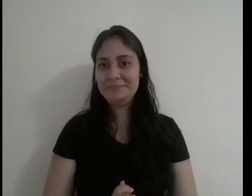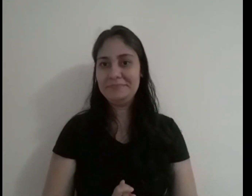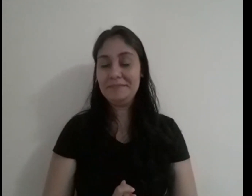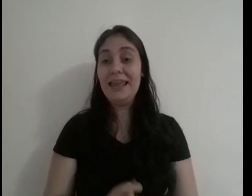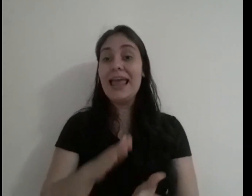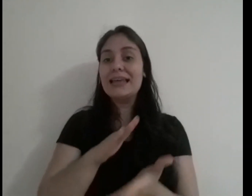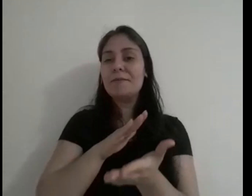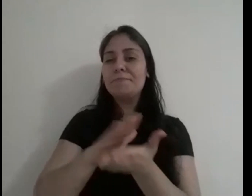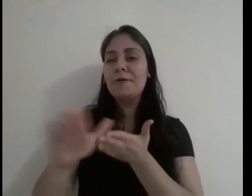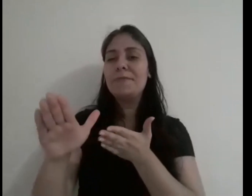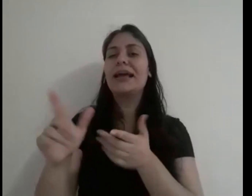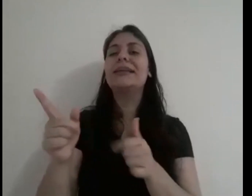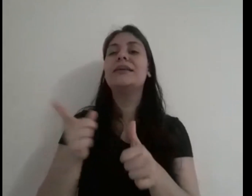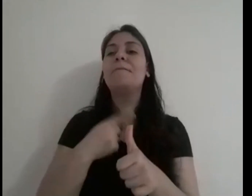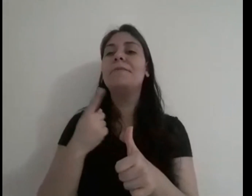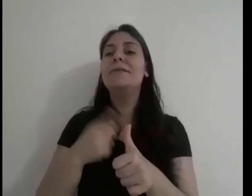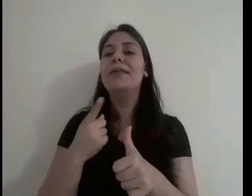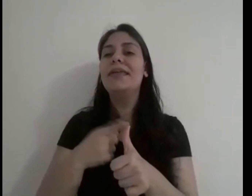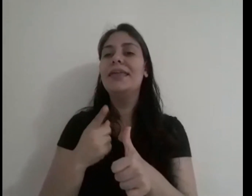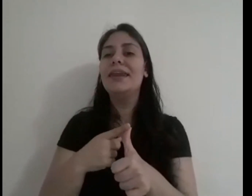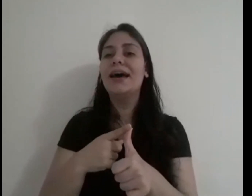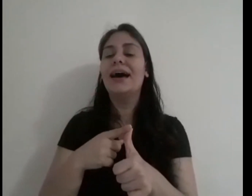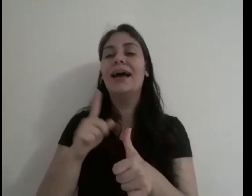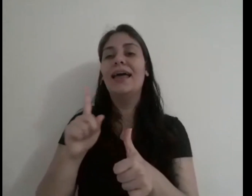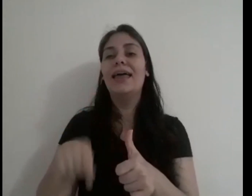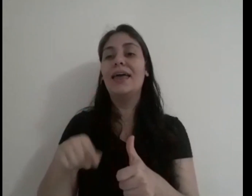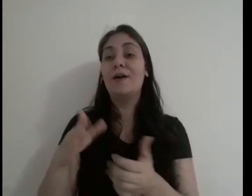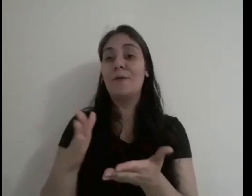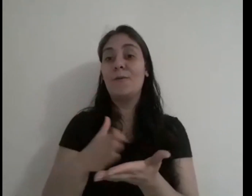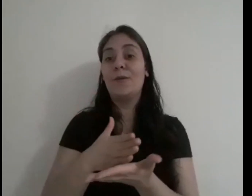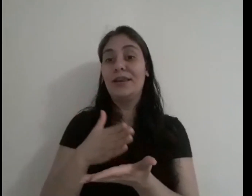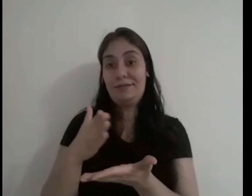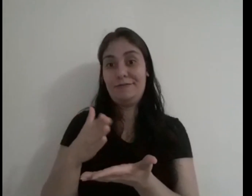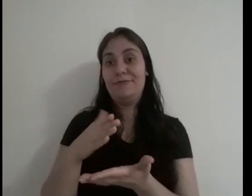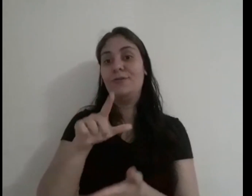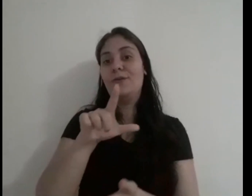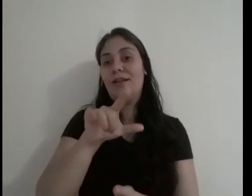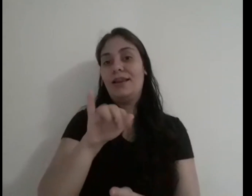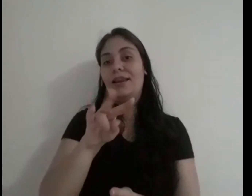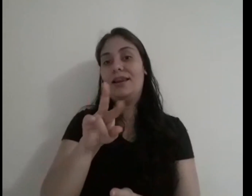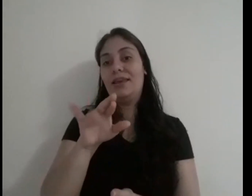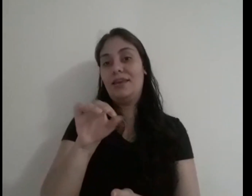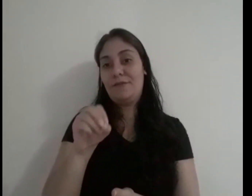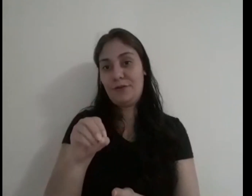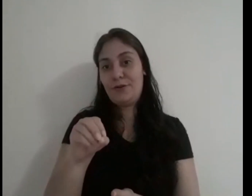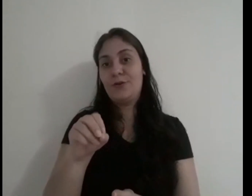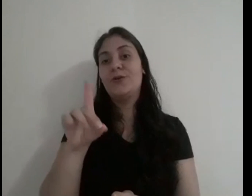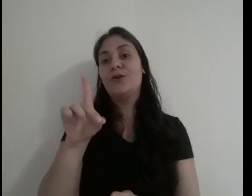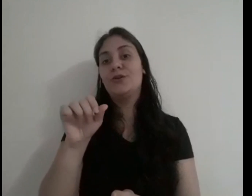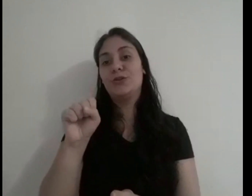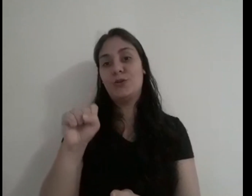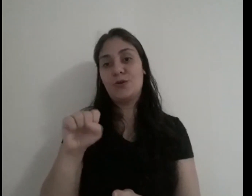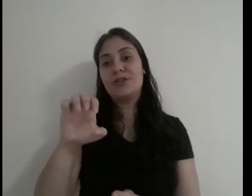E o primeiro livro publicado foi o livro Dois Espíritos.